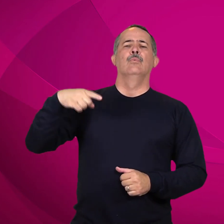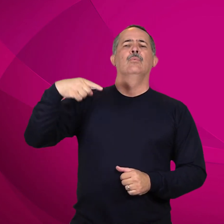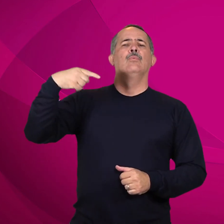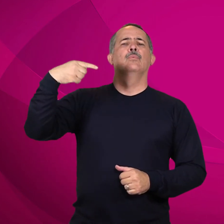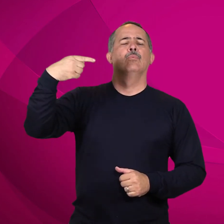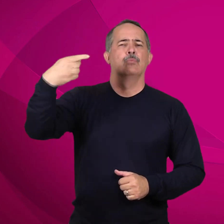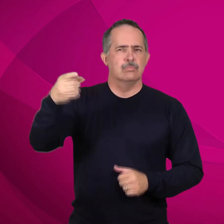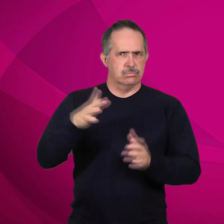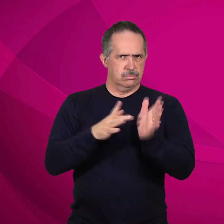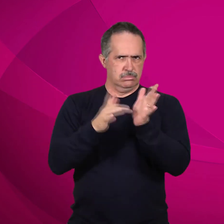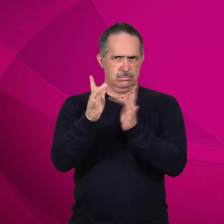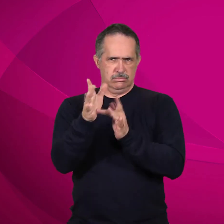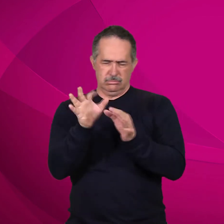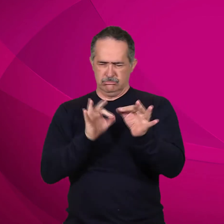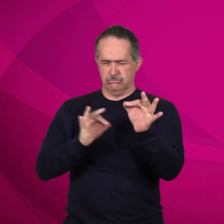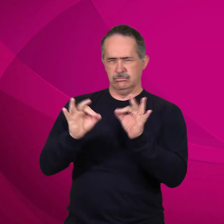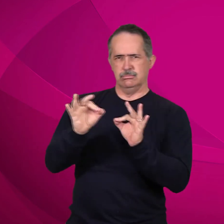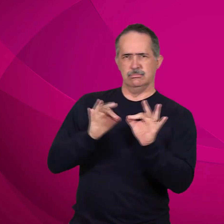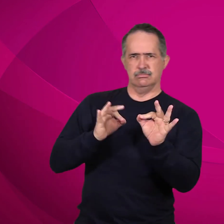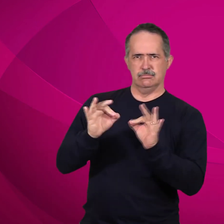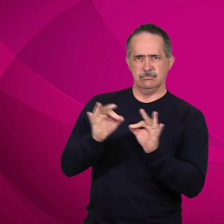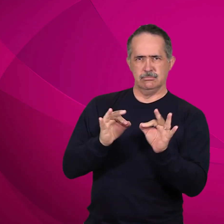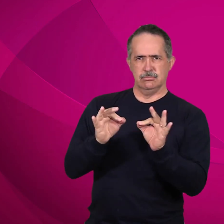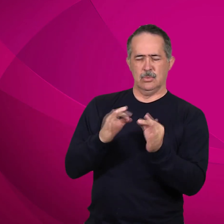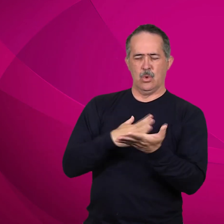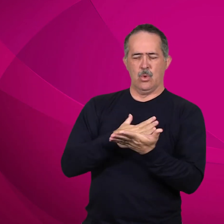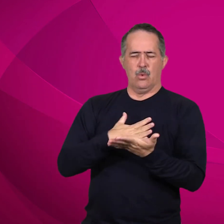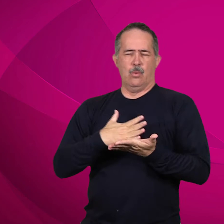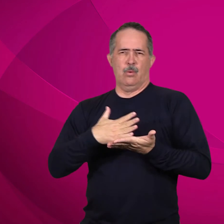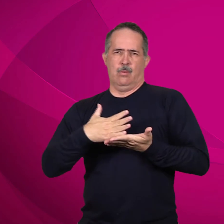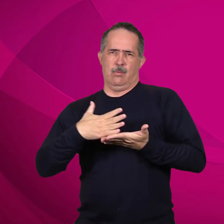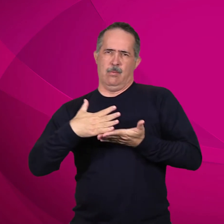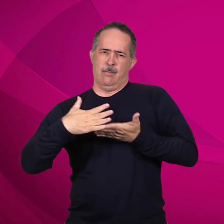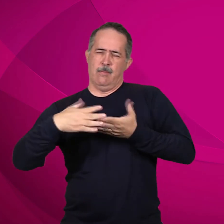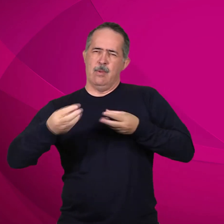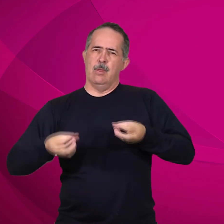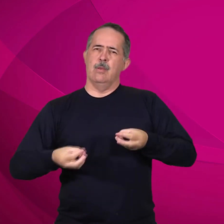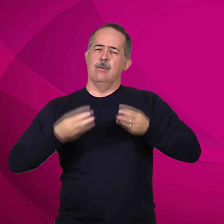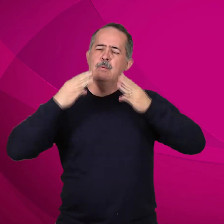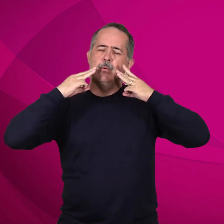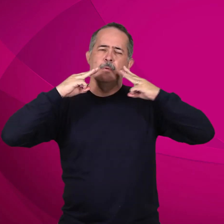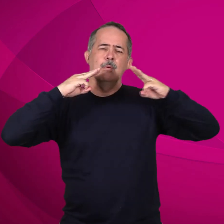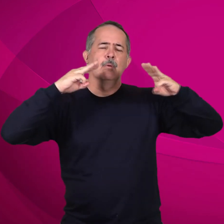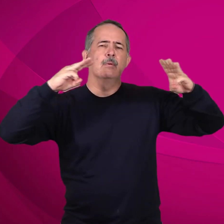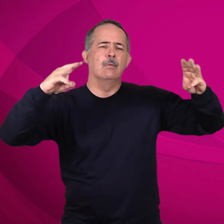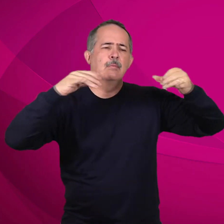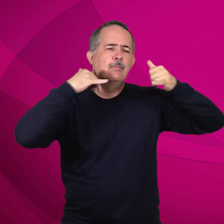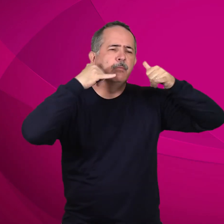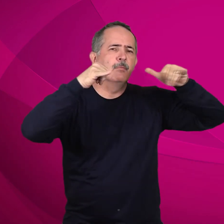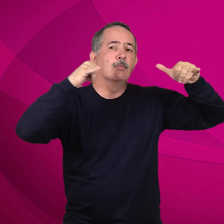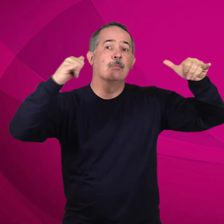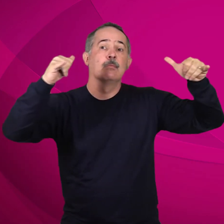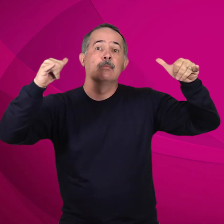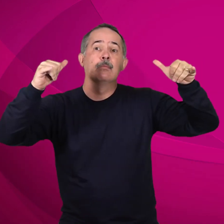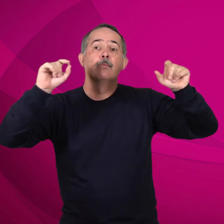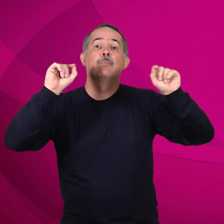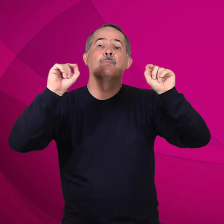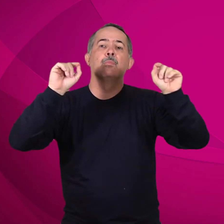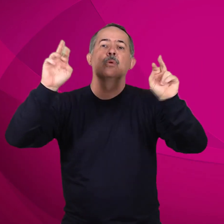missão, anunciando que o reino de Deus está próximo. Quer dizer, Deus governa o